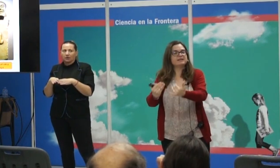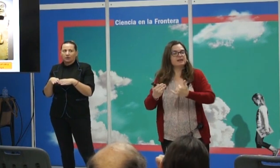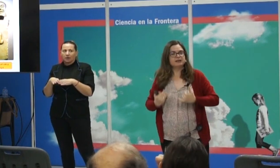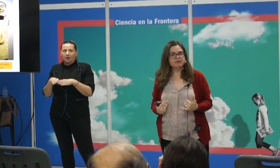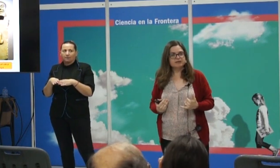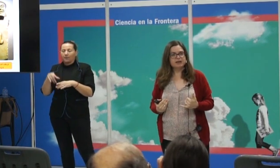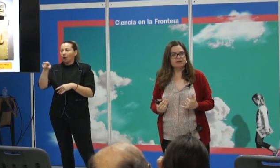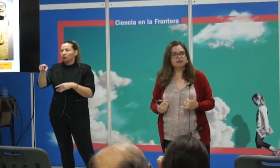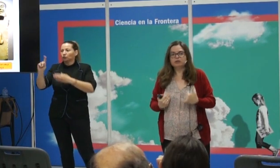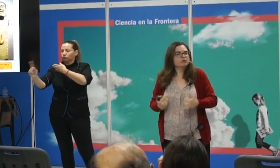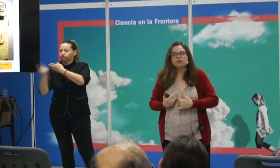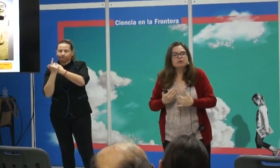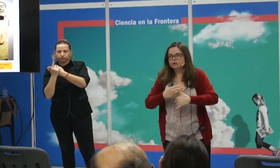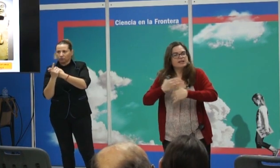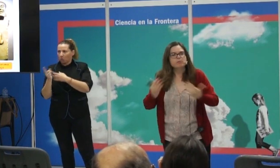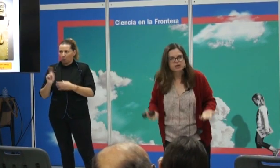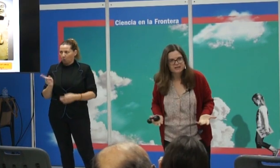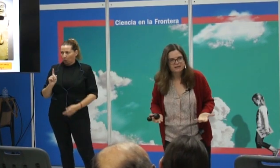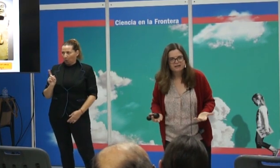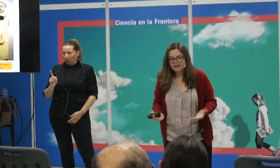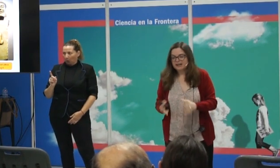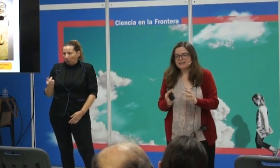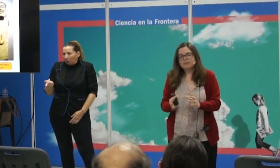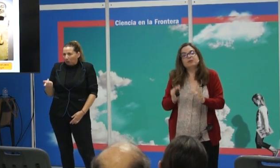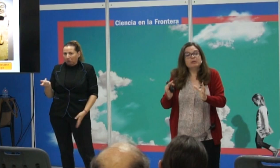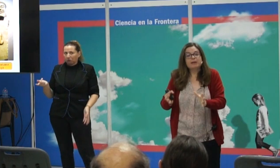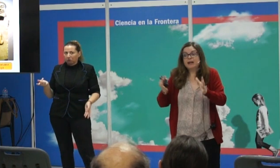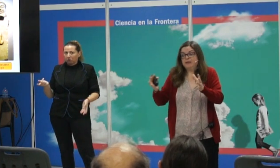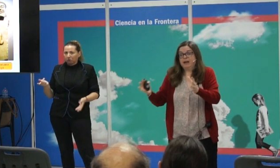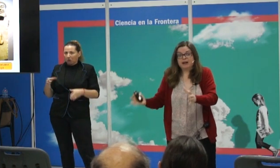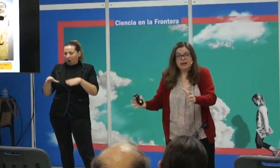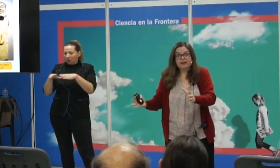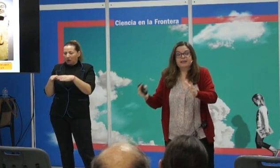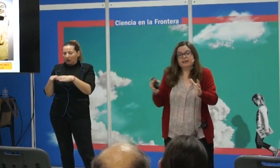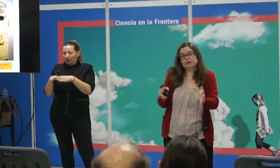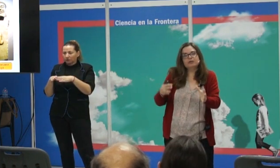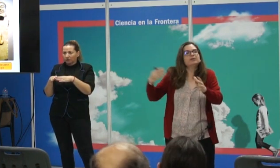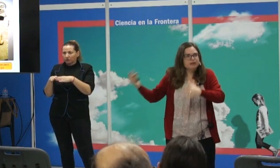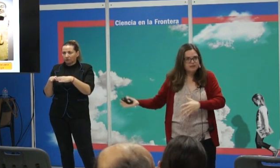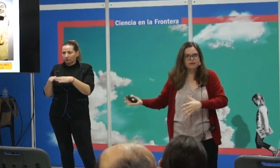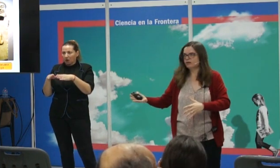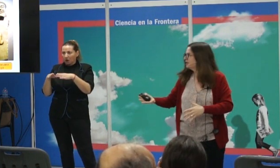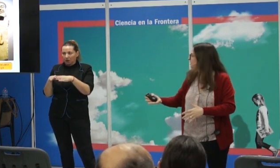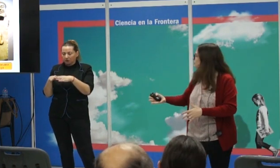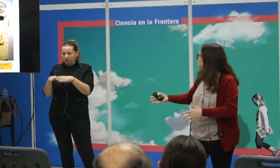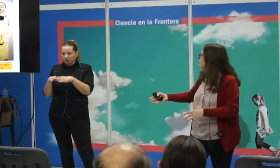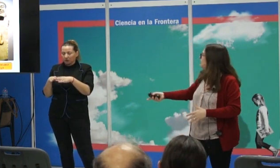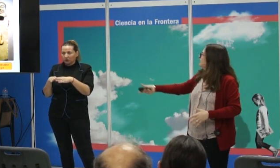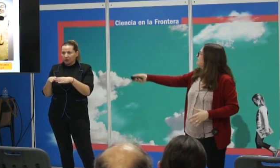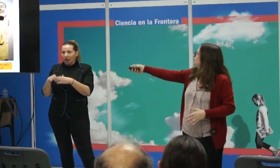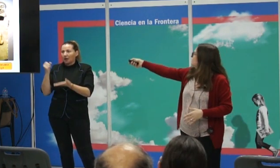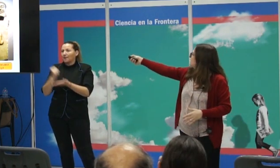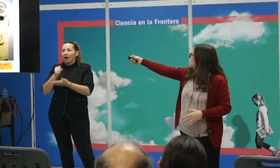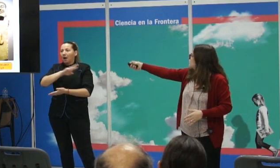pudieras pasar ni atravesar. Los santuarios no tenían murallas. Era simplemente una manera de marcar el territorio a través de los religiosos.